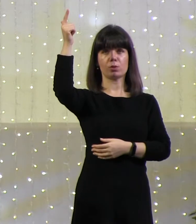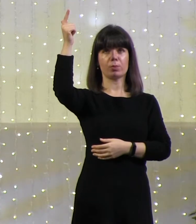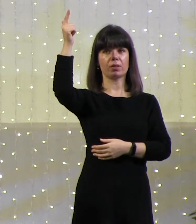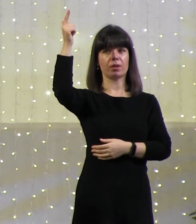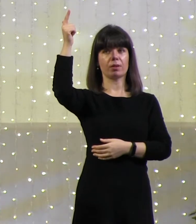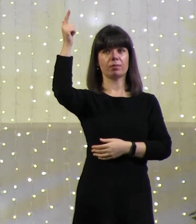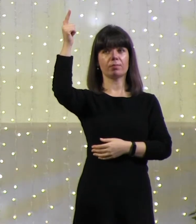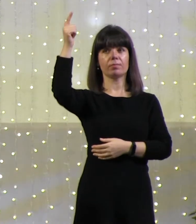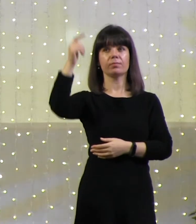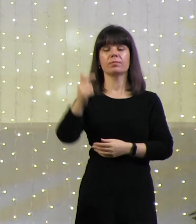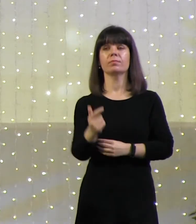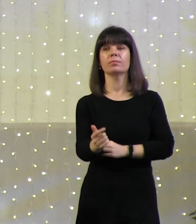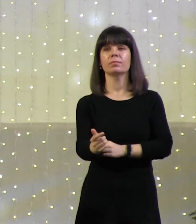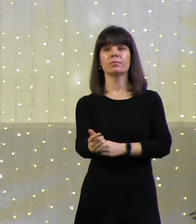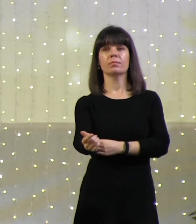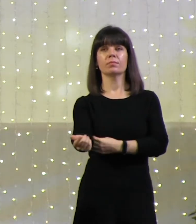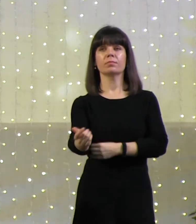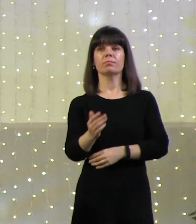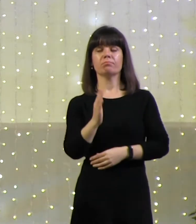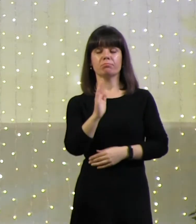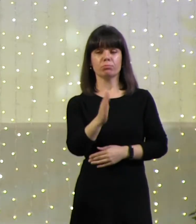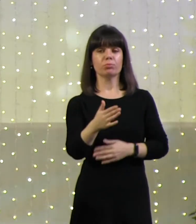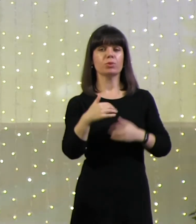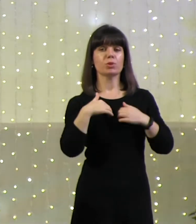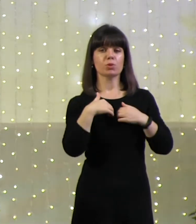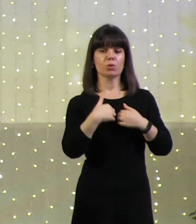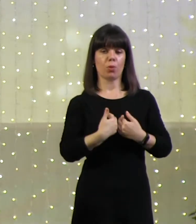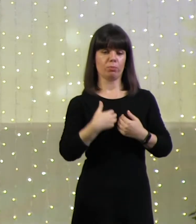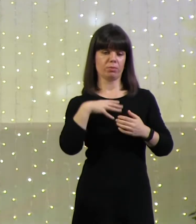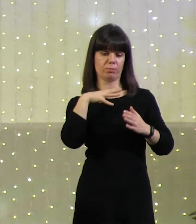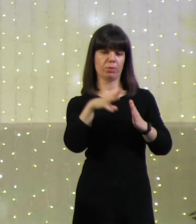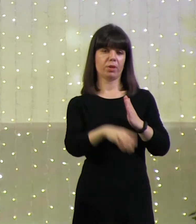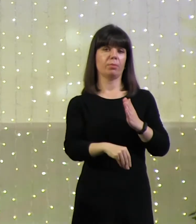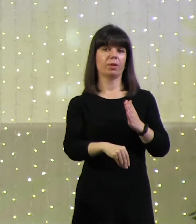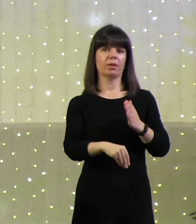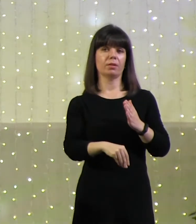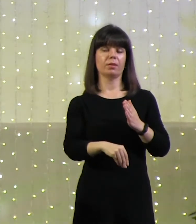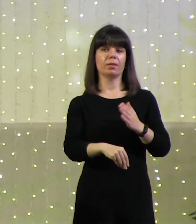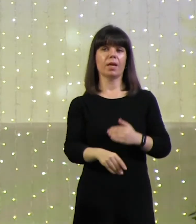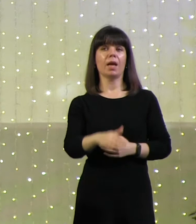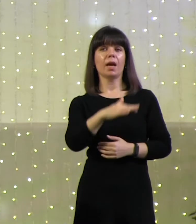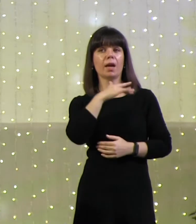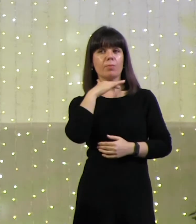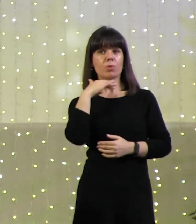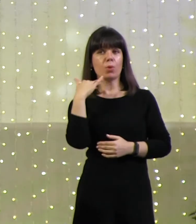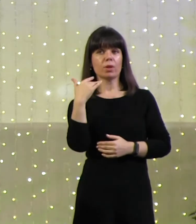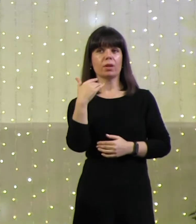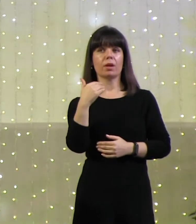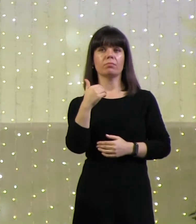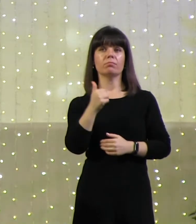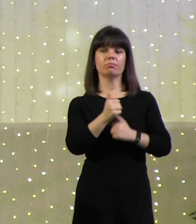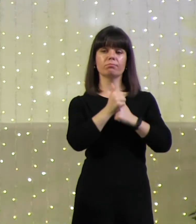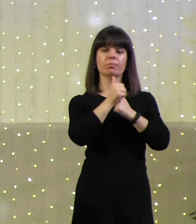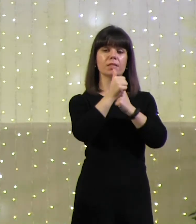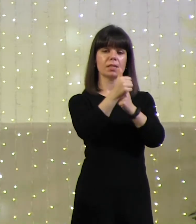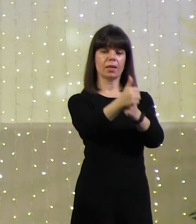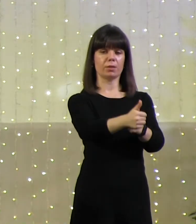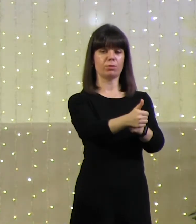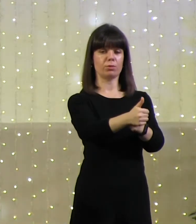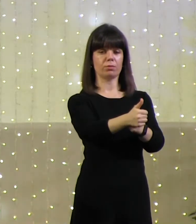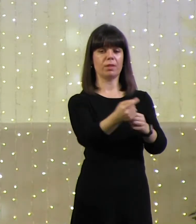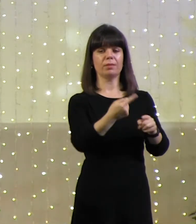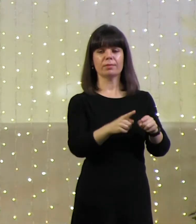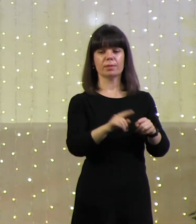Навлекут сами на себя скорбь, погибель. И многие последуют их разврату,